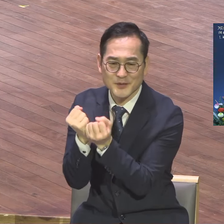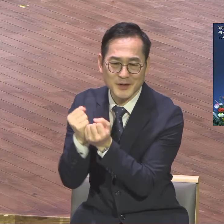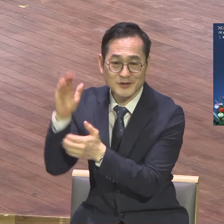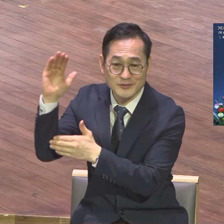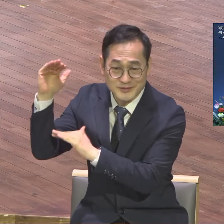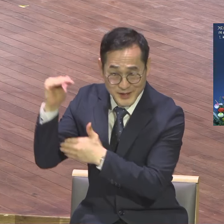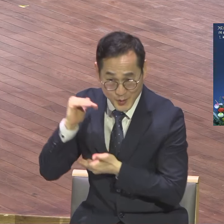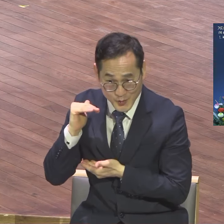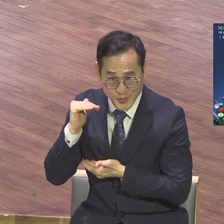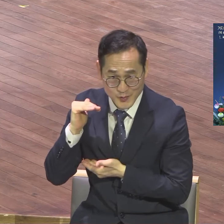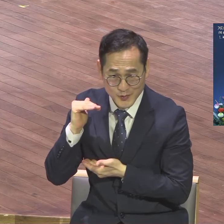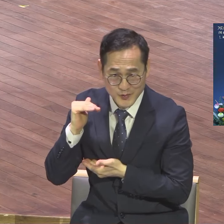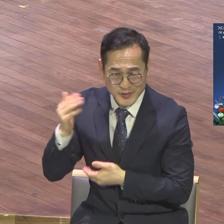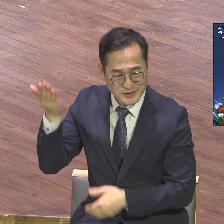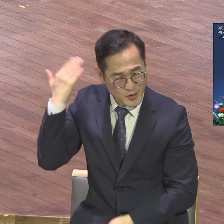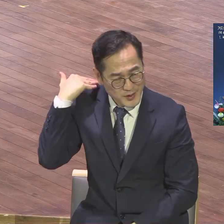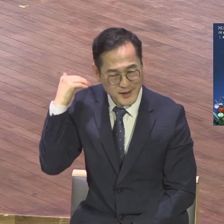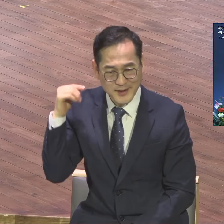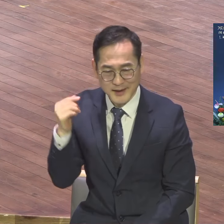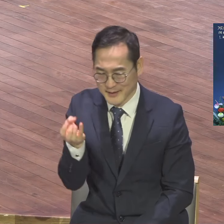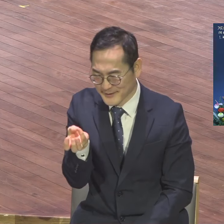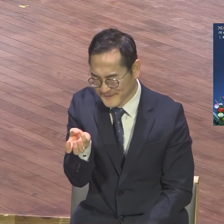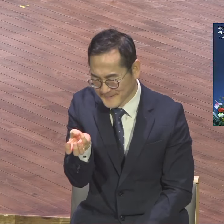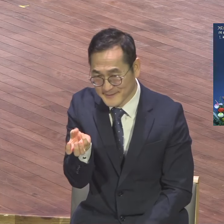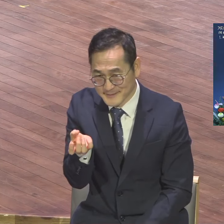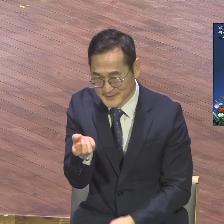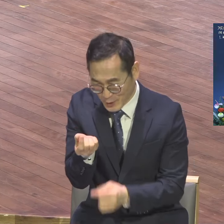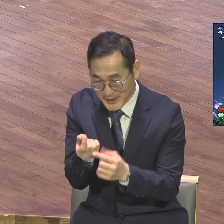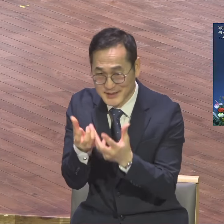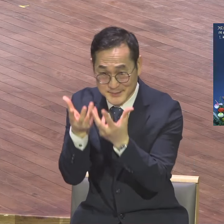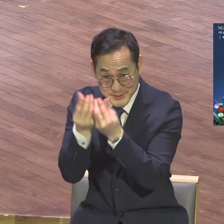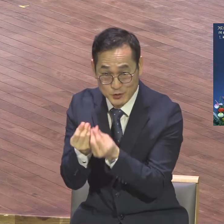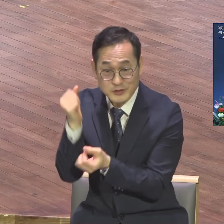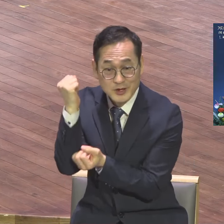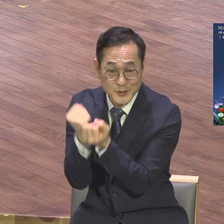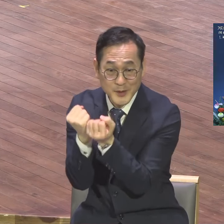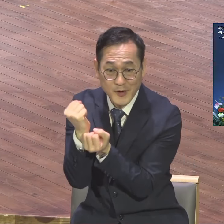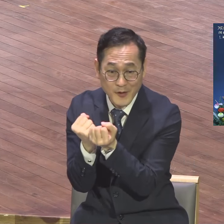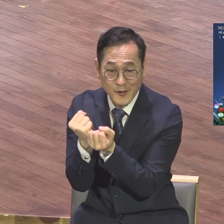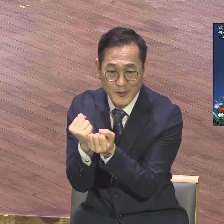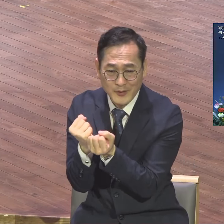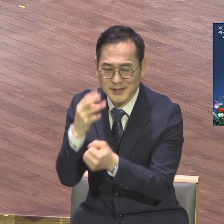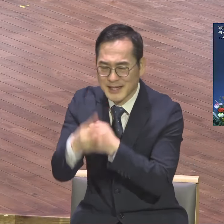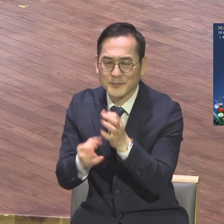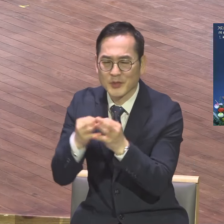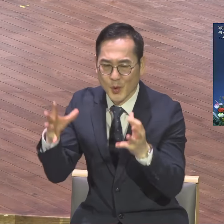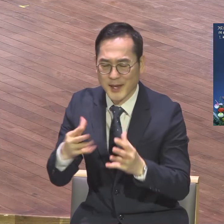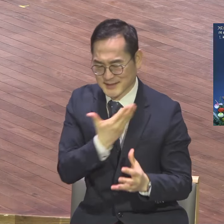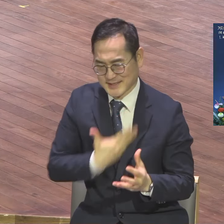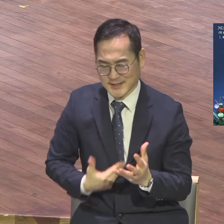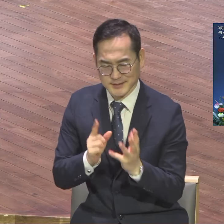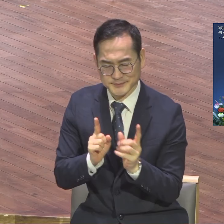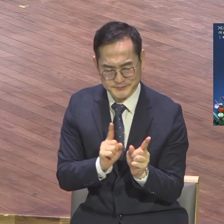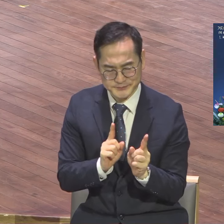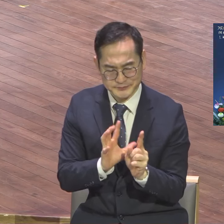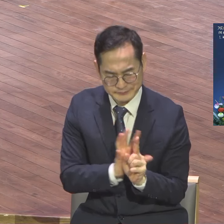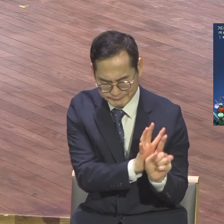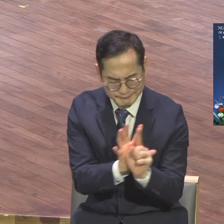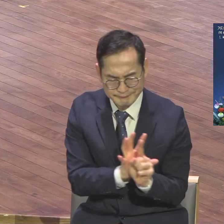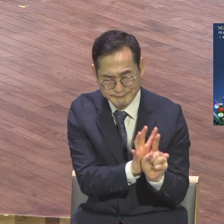알려진 비유 중에 하나죠. 잘 알지요. 3년만 다니면 많이 들었던 비유입니다. 개다시는 당시